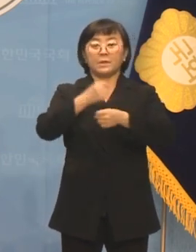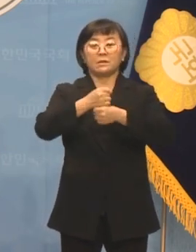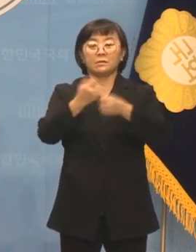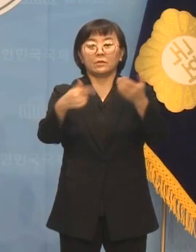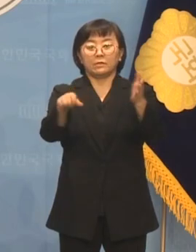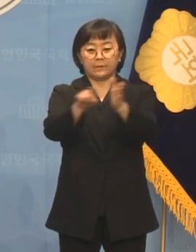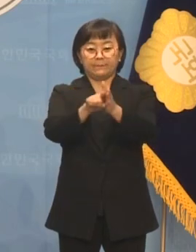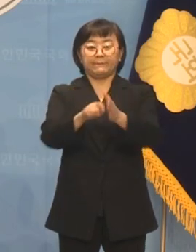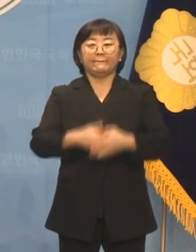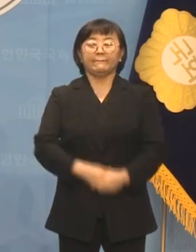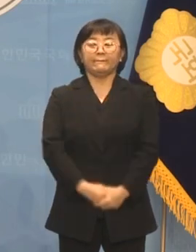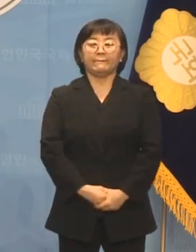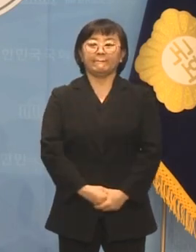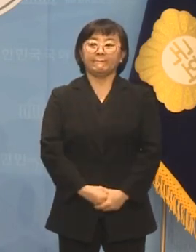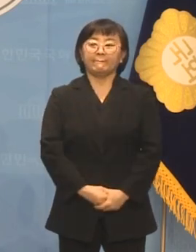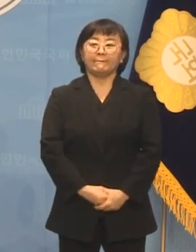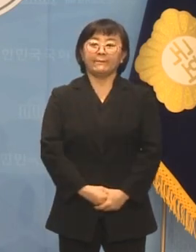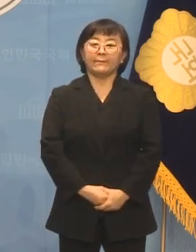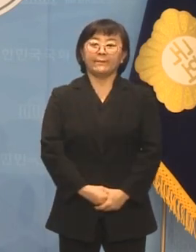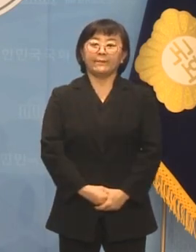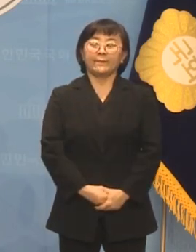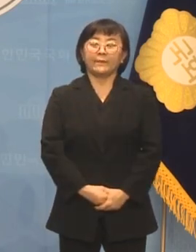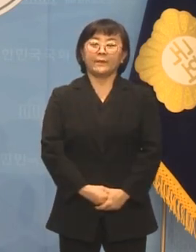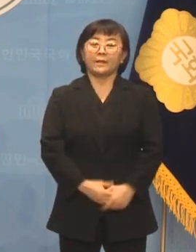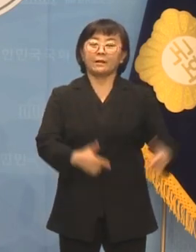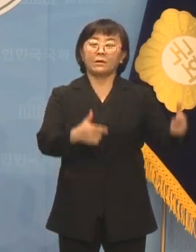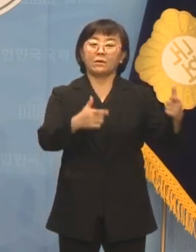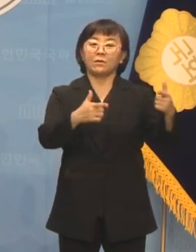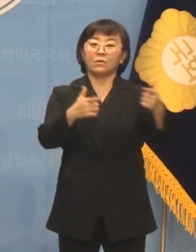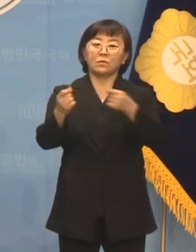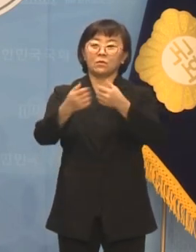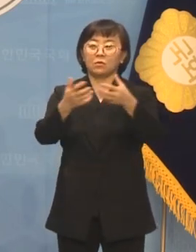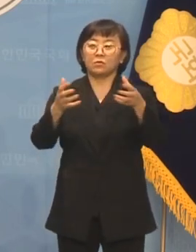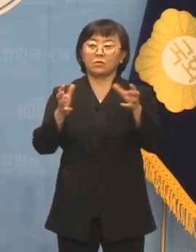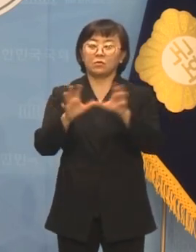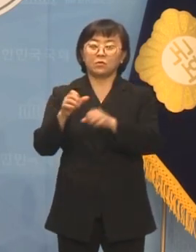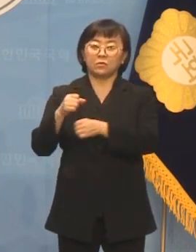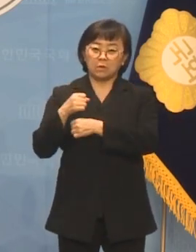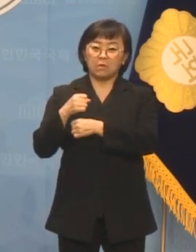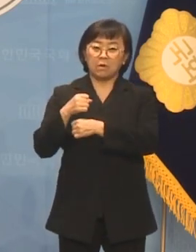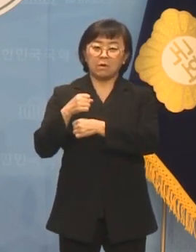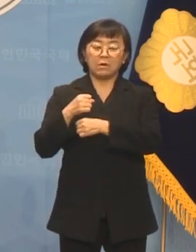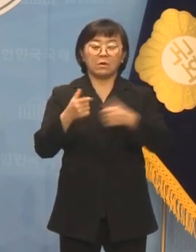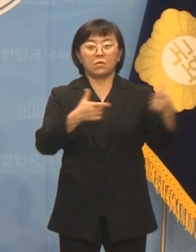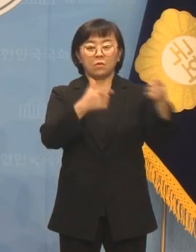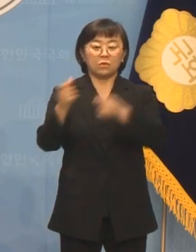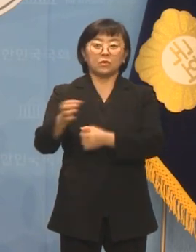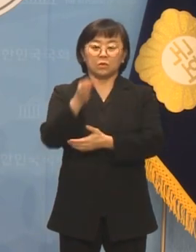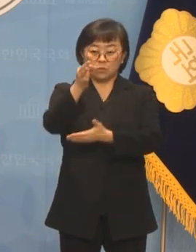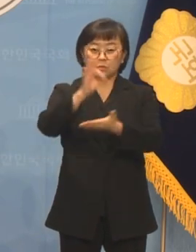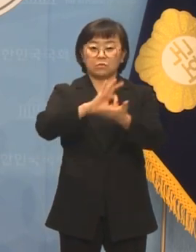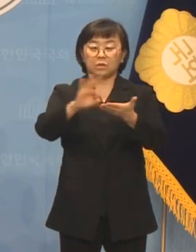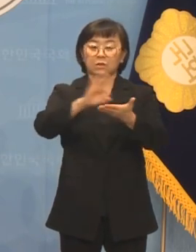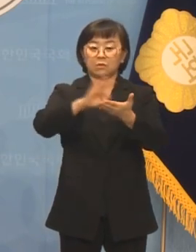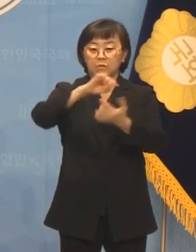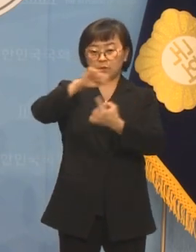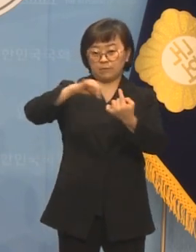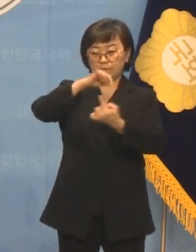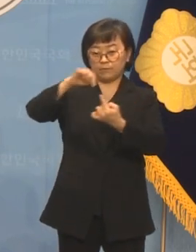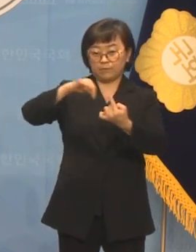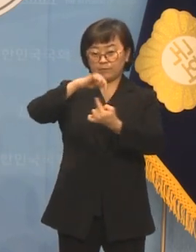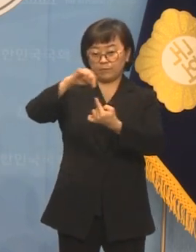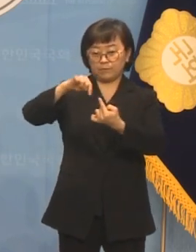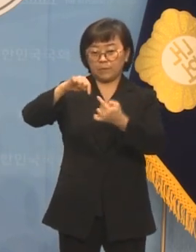것이었습니다. 공동의 군대와 공동의 화폐를 운영하는 것입니다. 저는